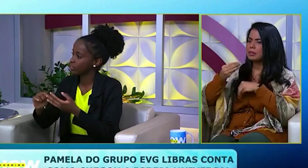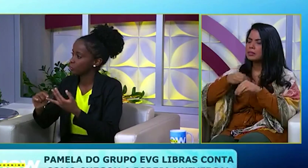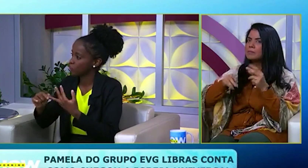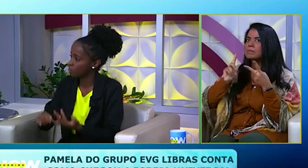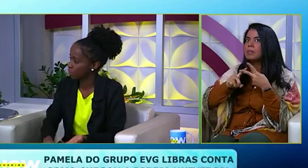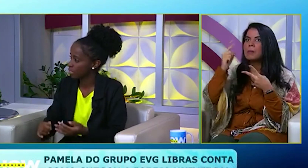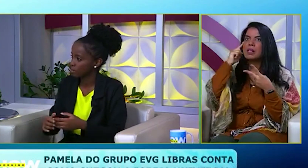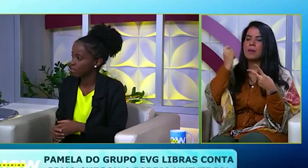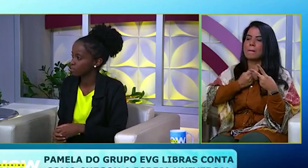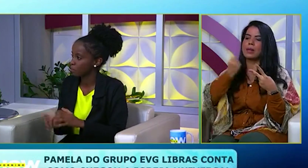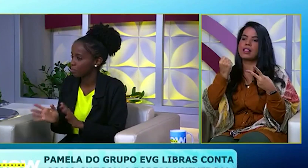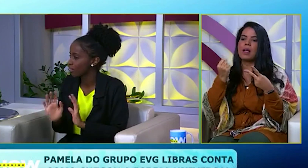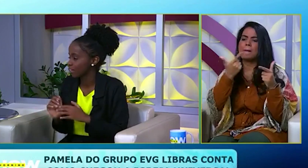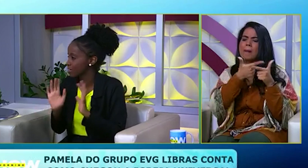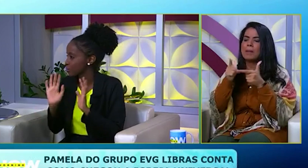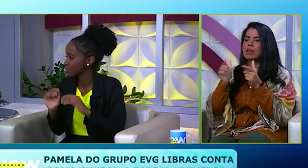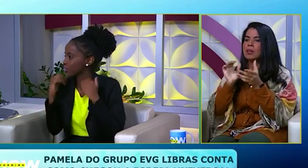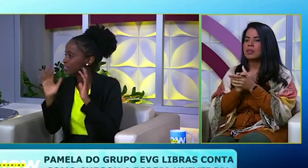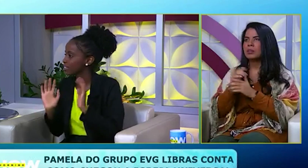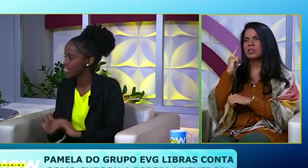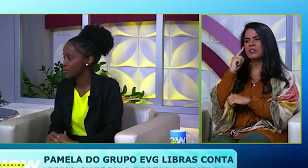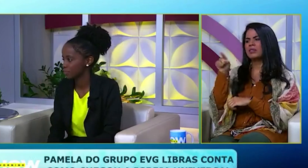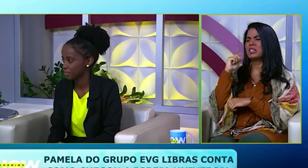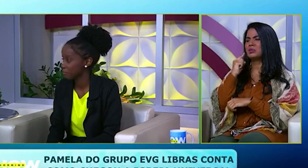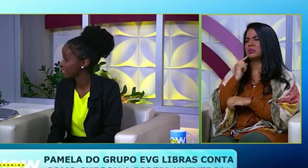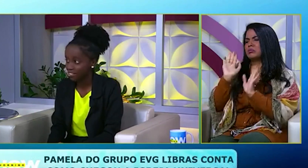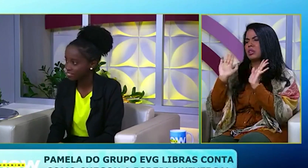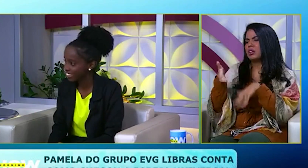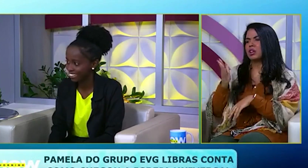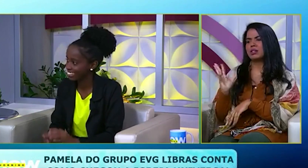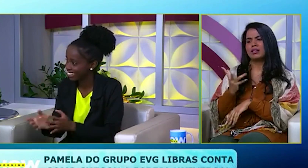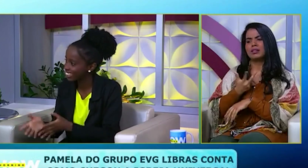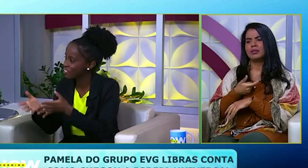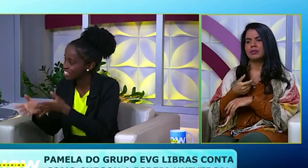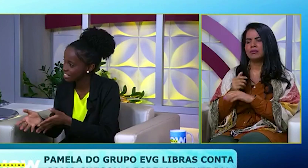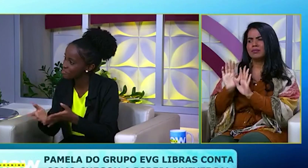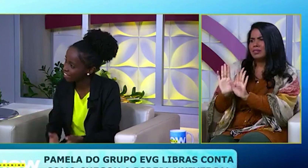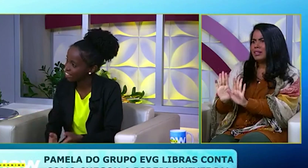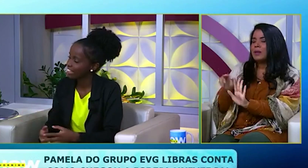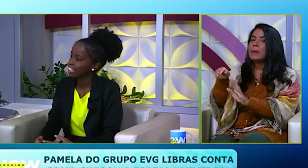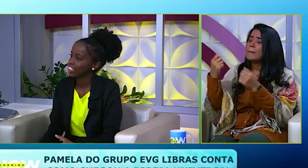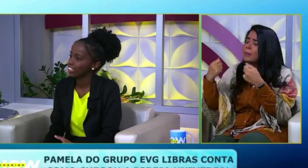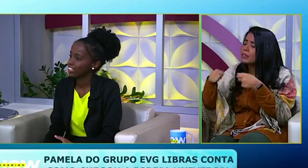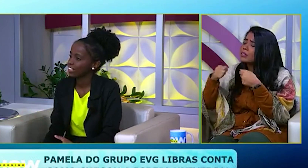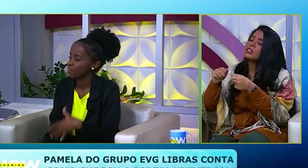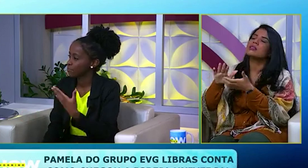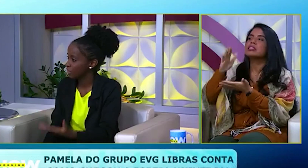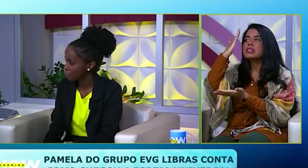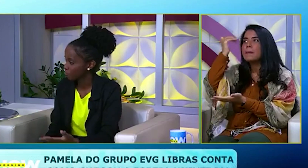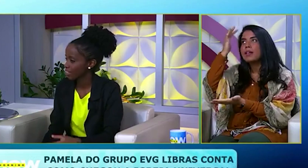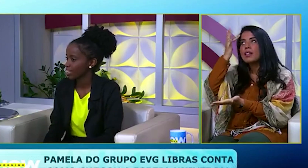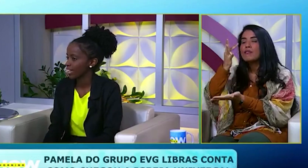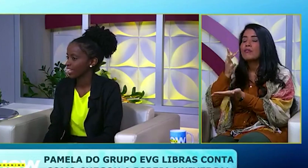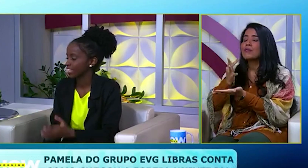suicídio, Problema no casamento. Para mim não, é surdo, está salvo. Mas não, ele tem que conhecer a fé. E eu